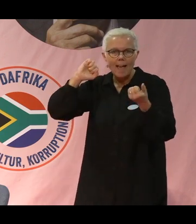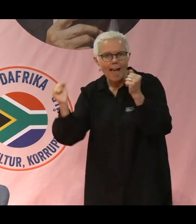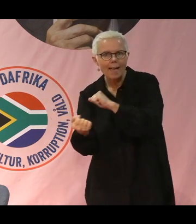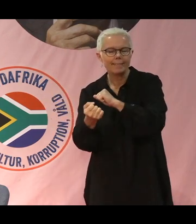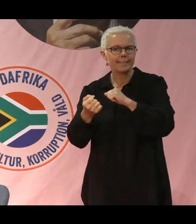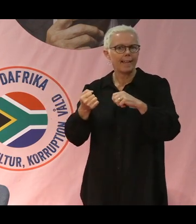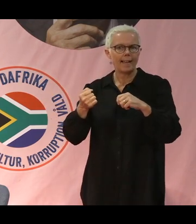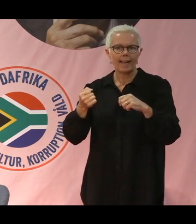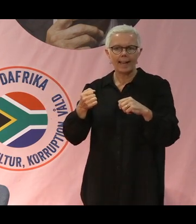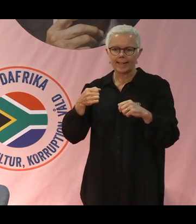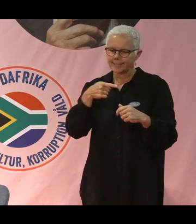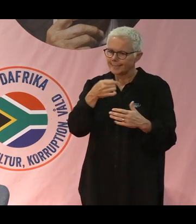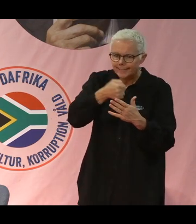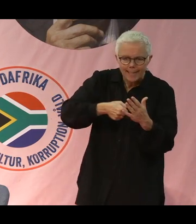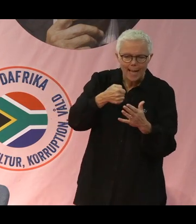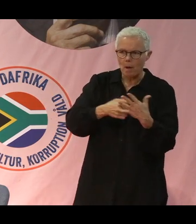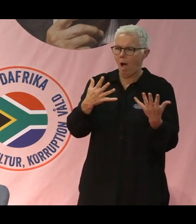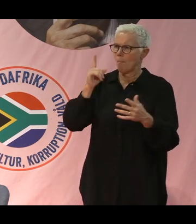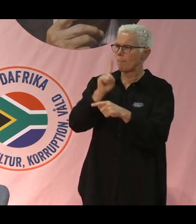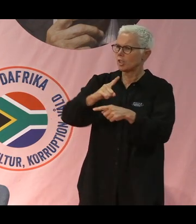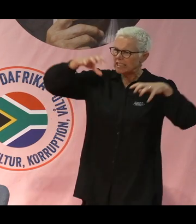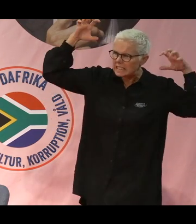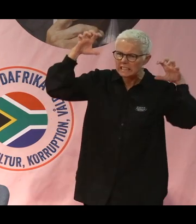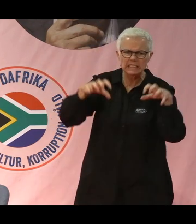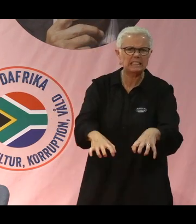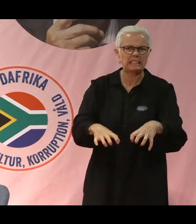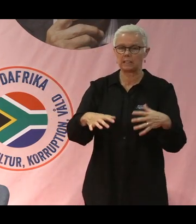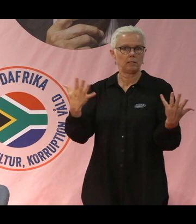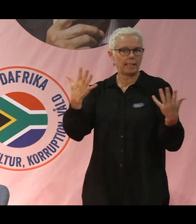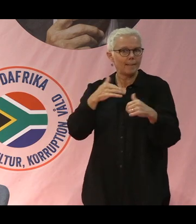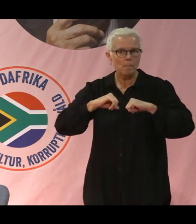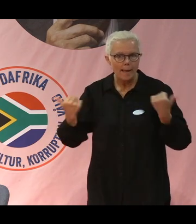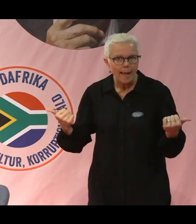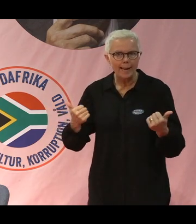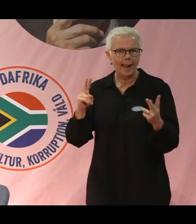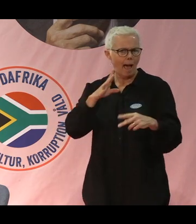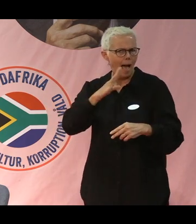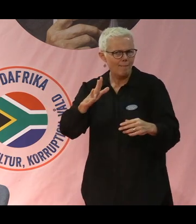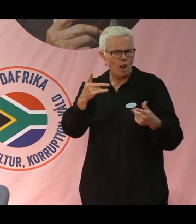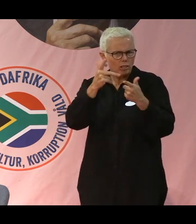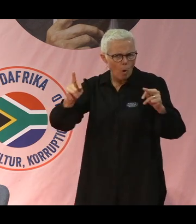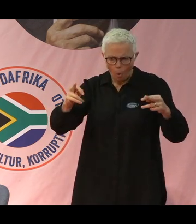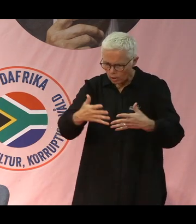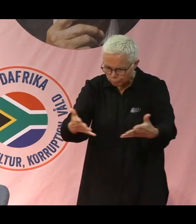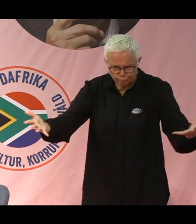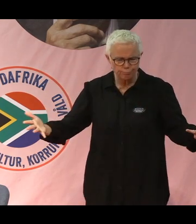har ju att fightas med regn som kommer vid fel tidpunkter, allvarligt torka och högre temperaturer.